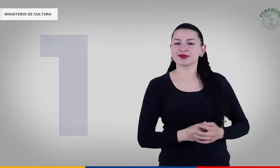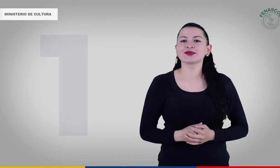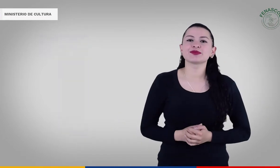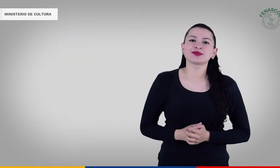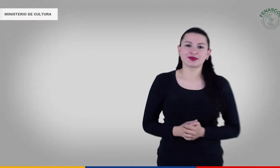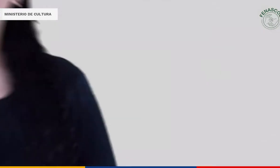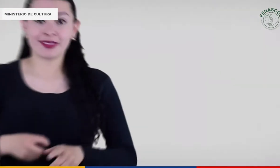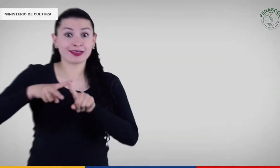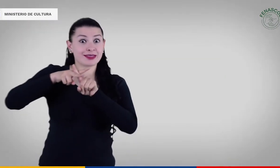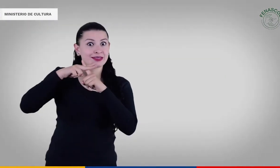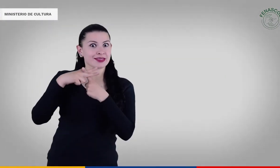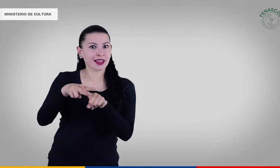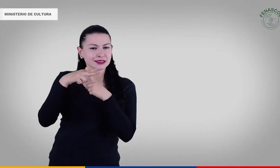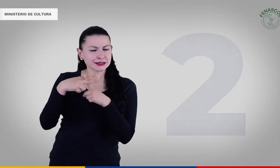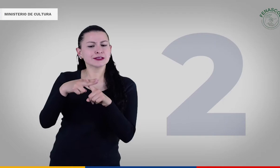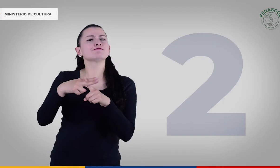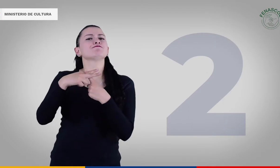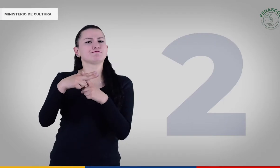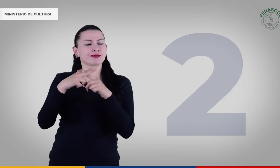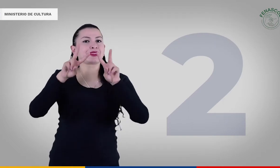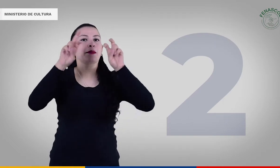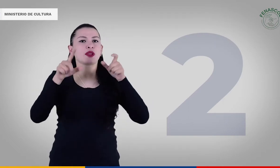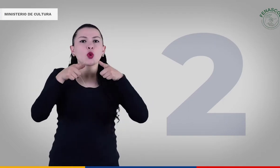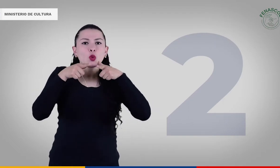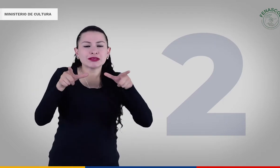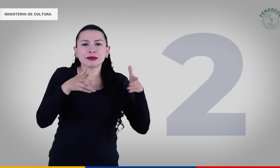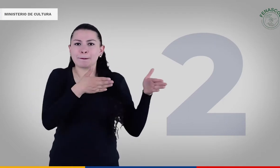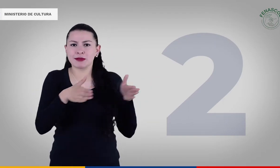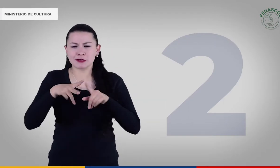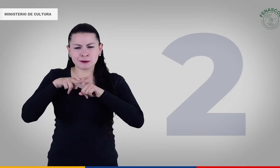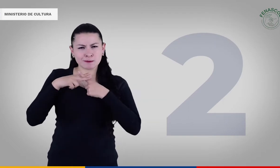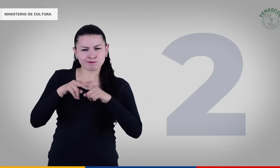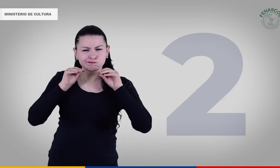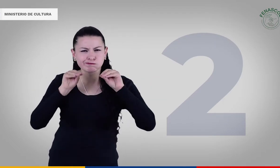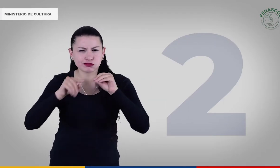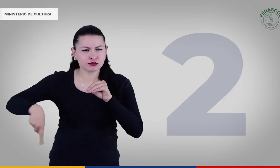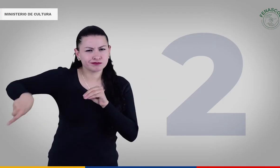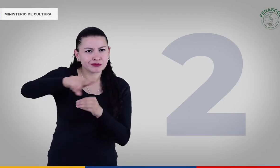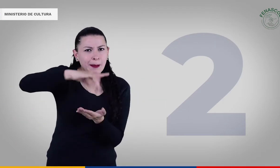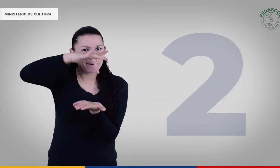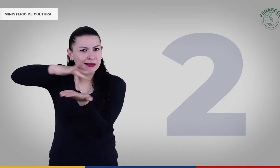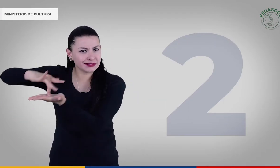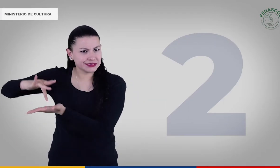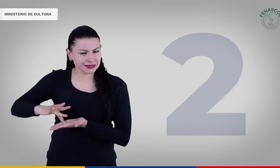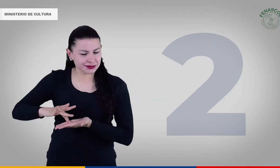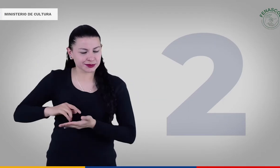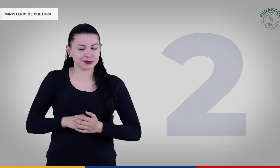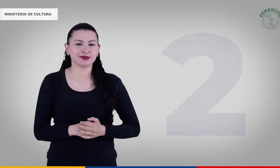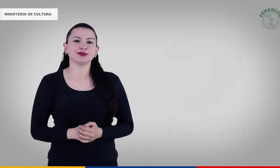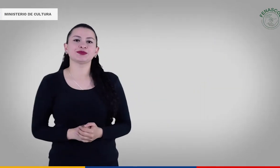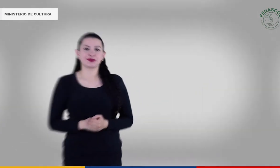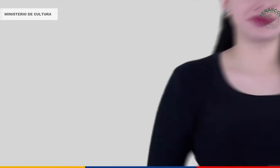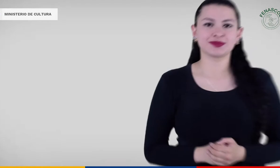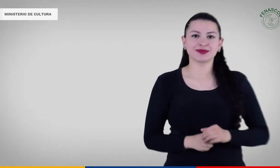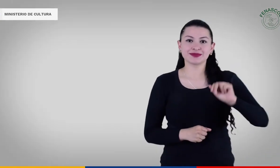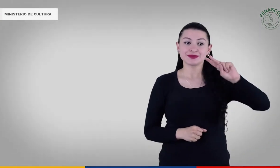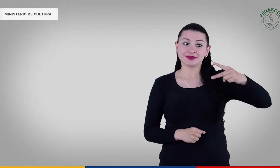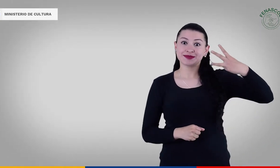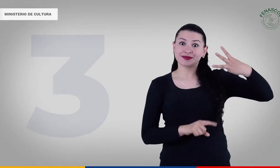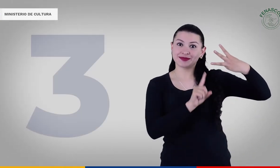Segunda, taller de formación en relación a la planeación lingüística, en la que ustedes pueden participar. Tercera,